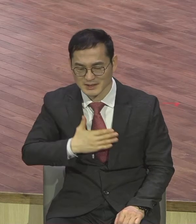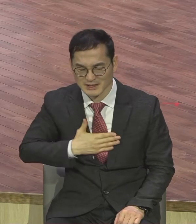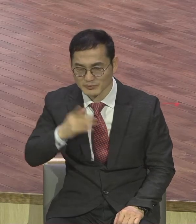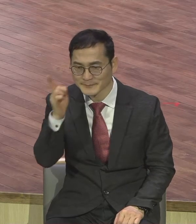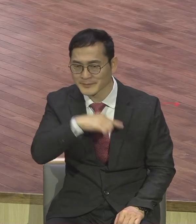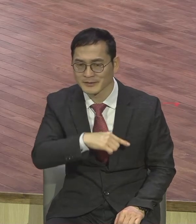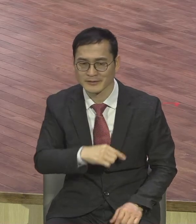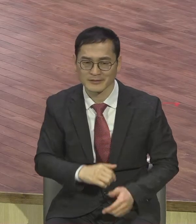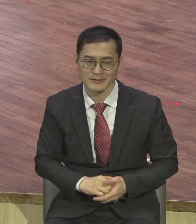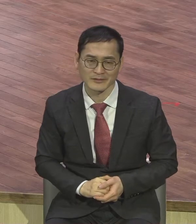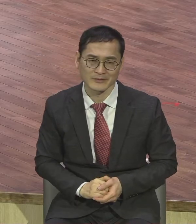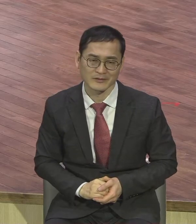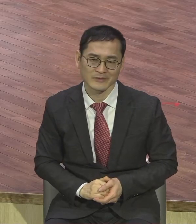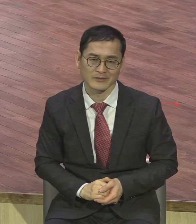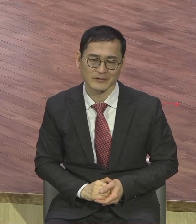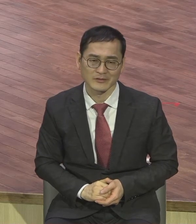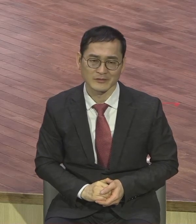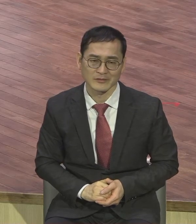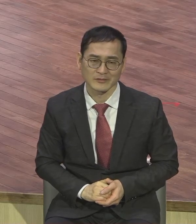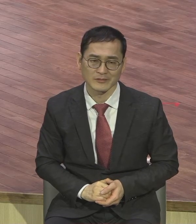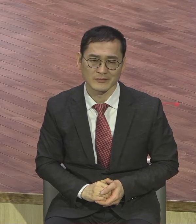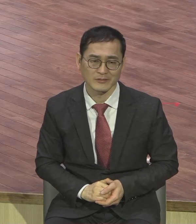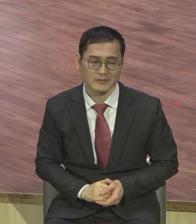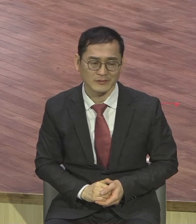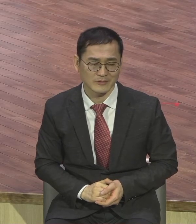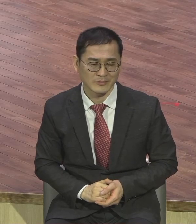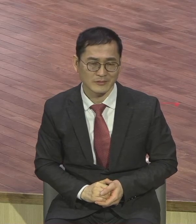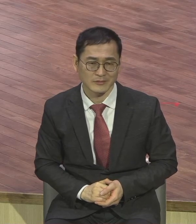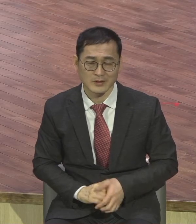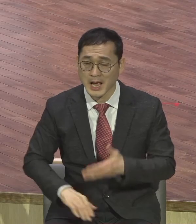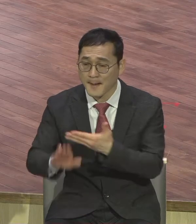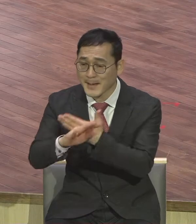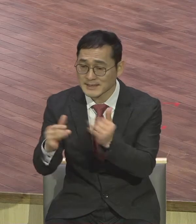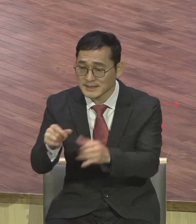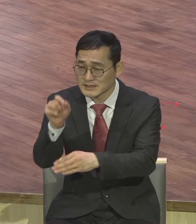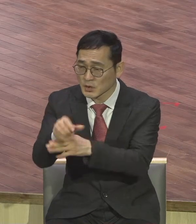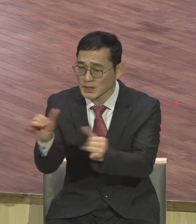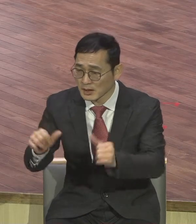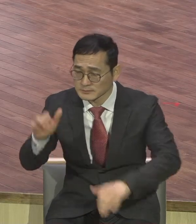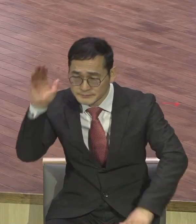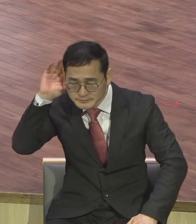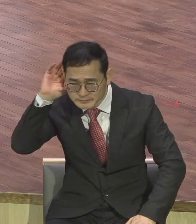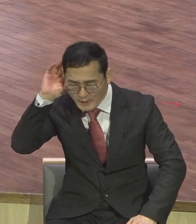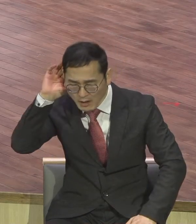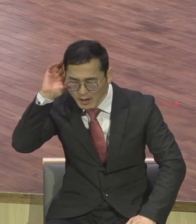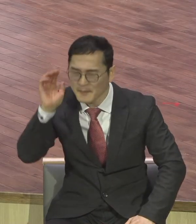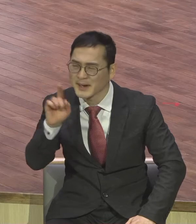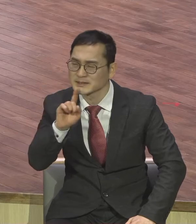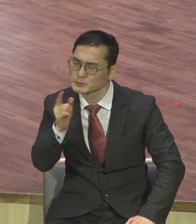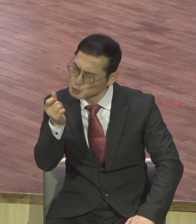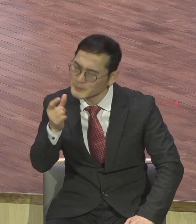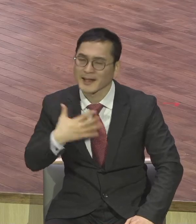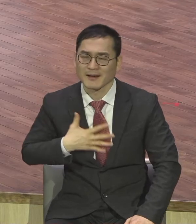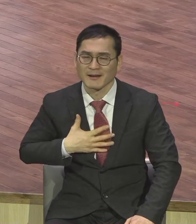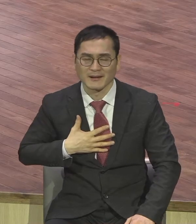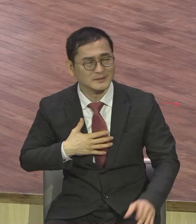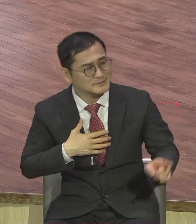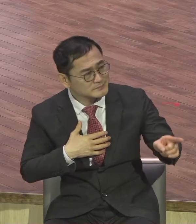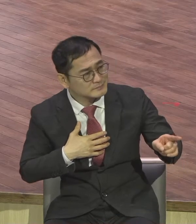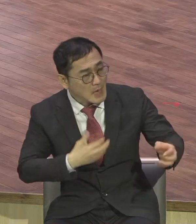바리샌들 스위관들 통해서 단 한 번도 들어보지도 못한 놀라운 지혜와 영감 있는